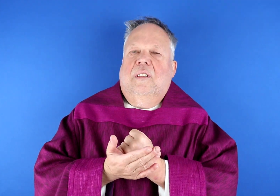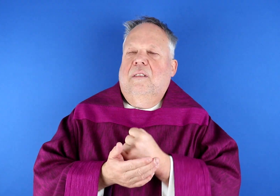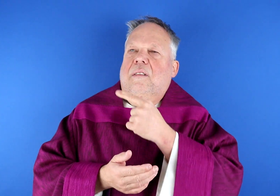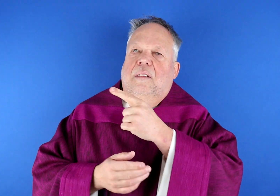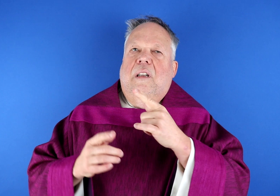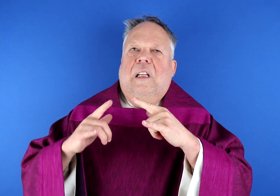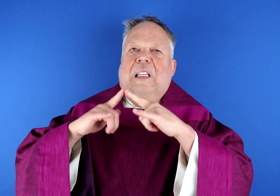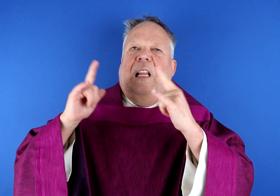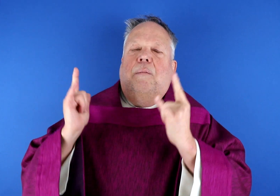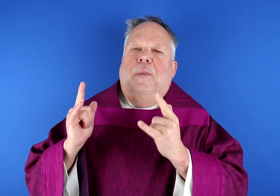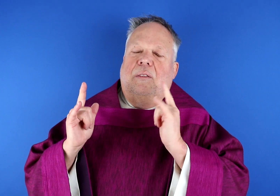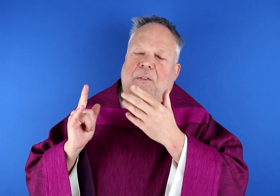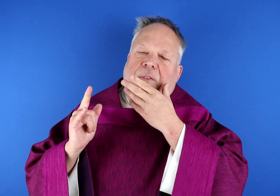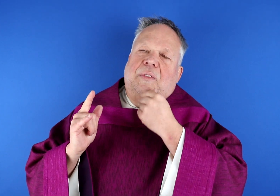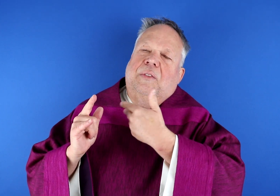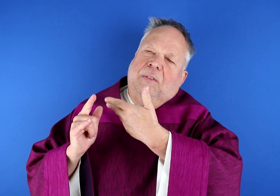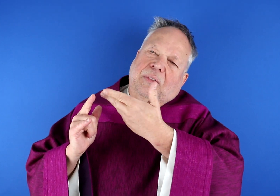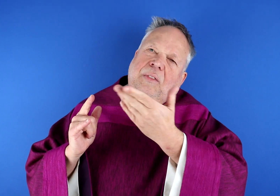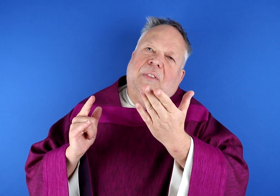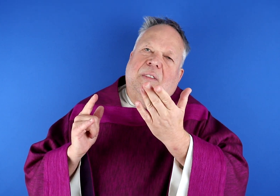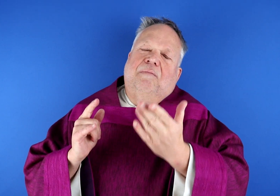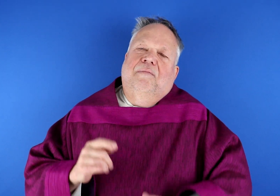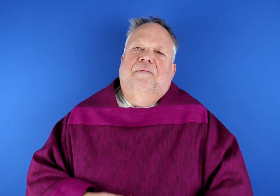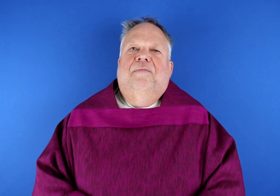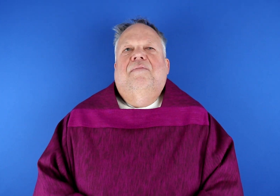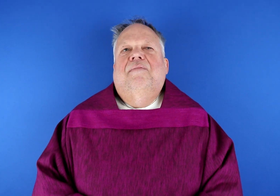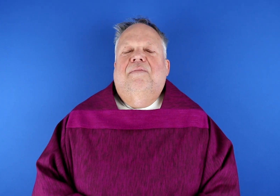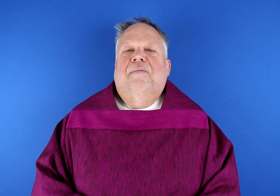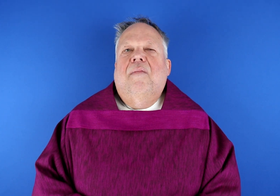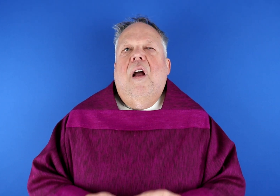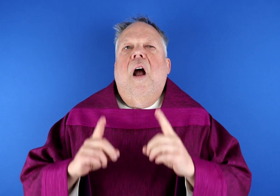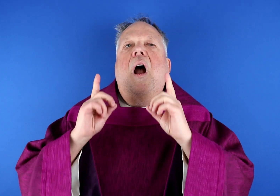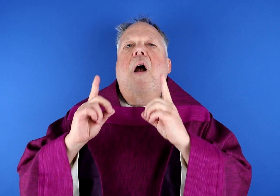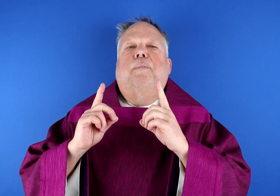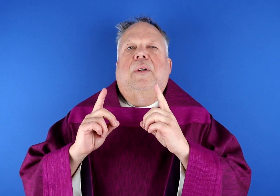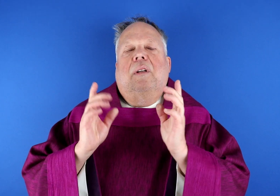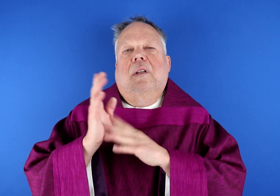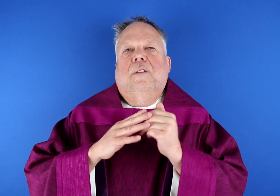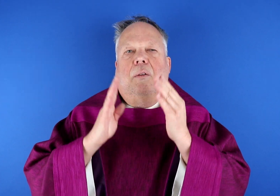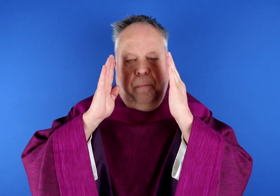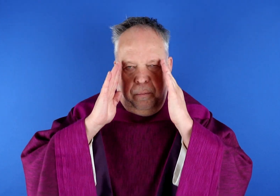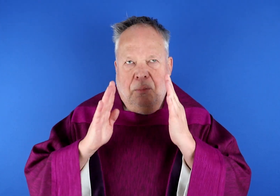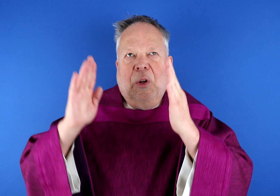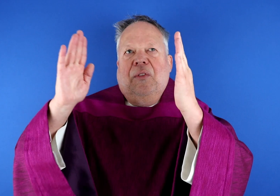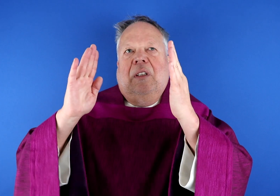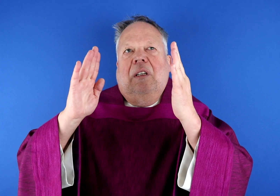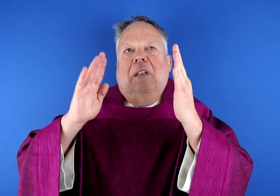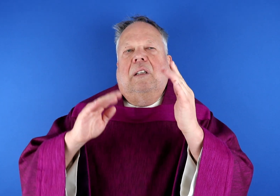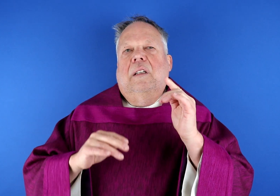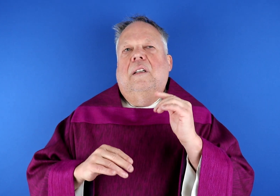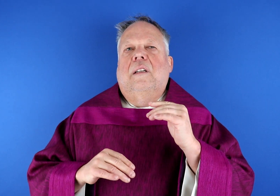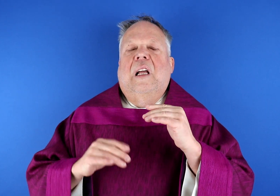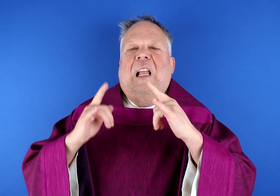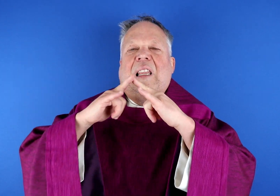Jesus bestätigt das. Ja, dieser Tempel ist wunderschön. Aber Jesus